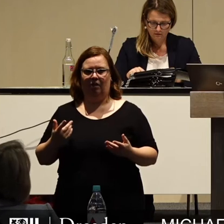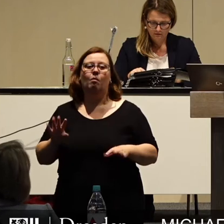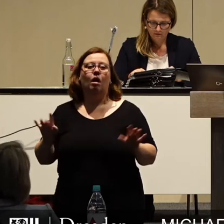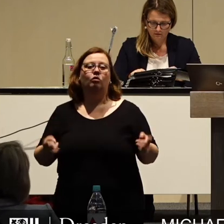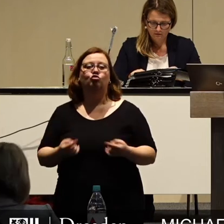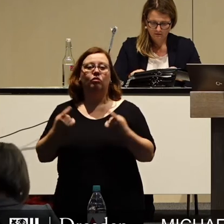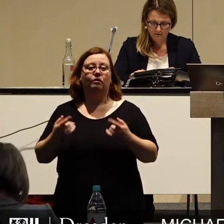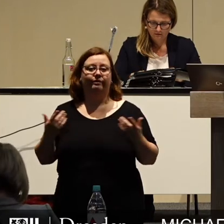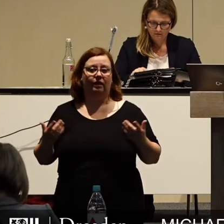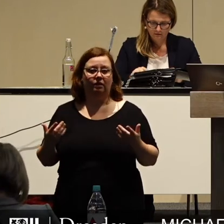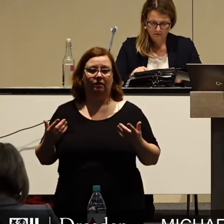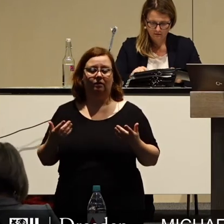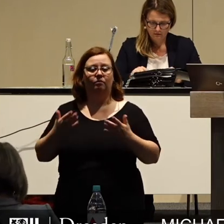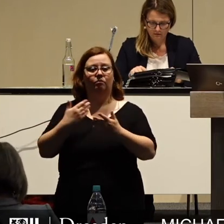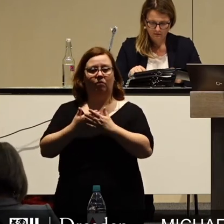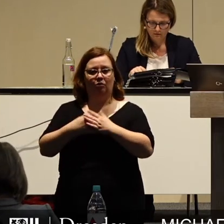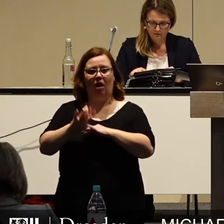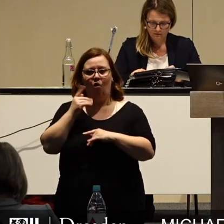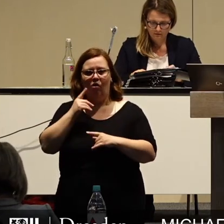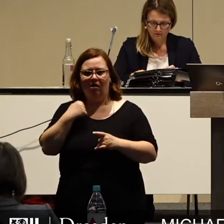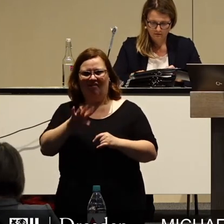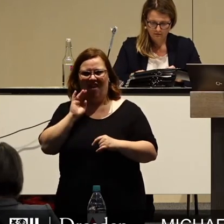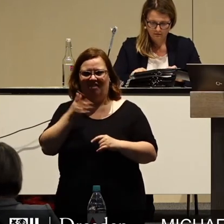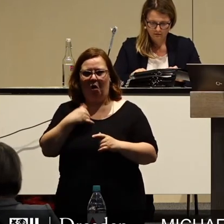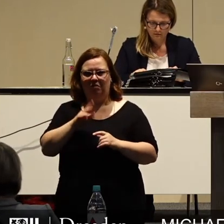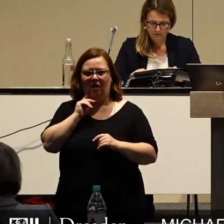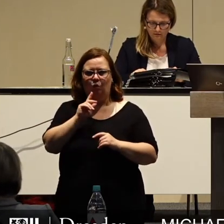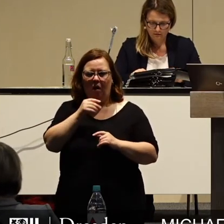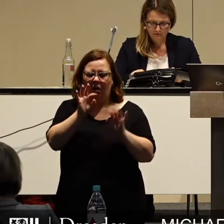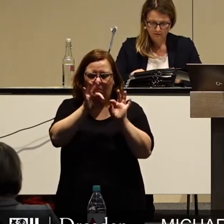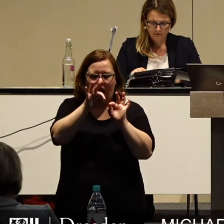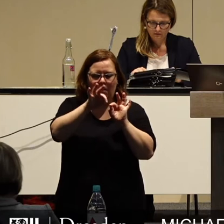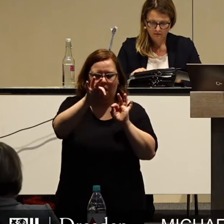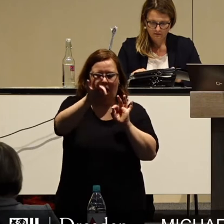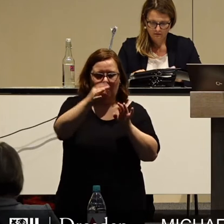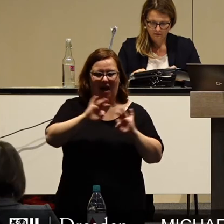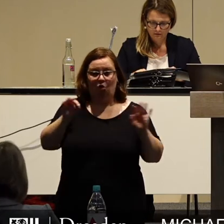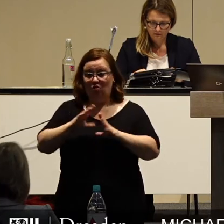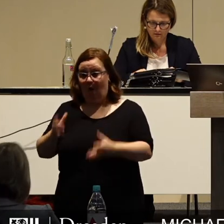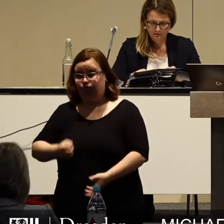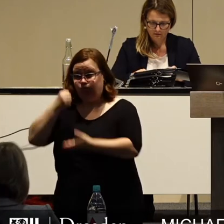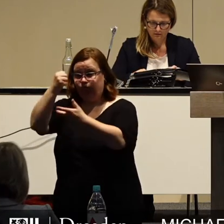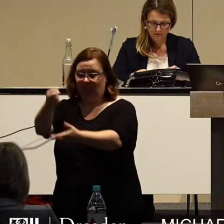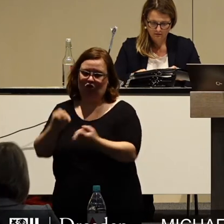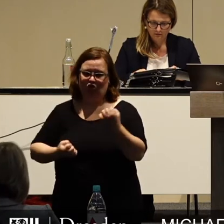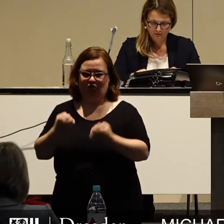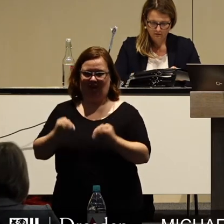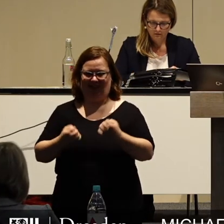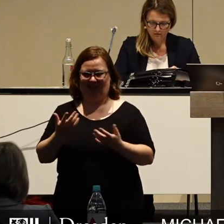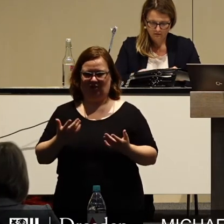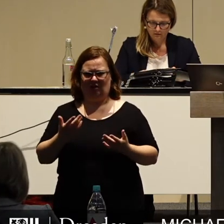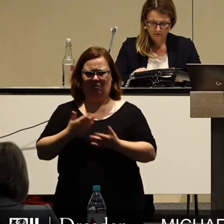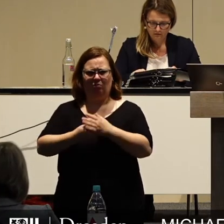allerdings darüber, ob die Bazooka immer ins Ziel trifft und nicht in vielen Bereichen eher einer Schrotfrinte gleicht, wenn ich da mal an die